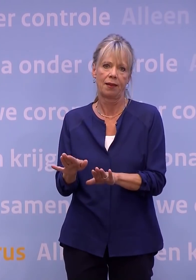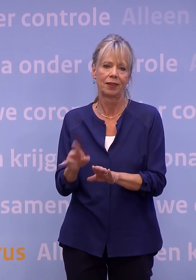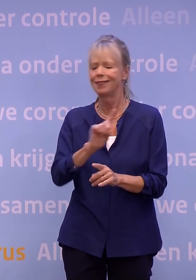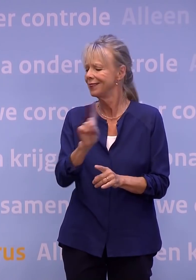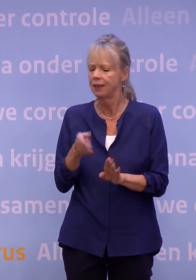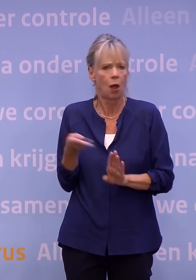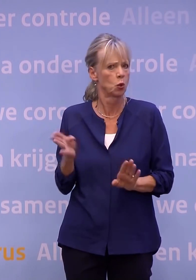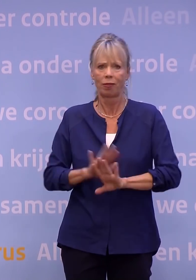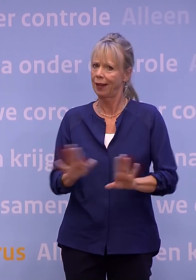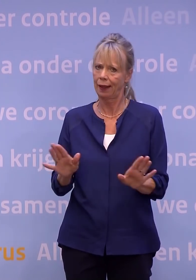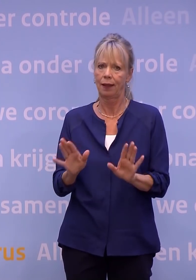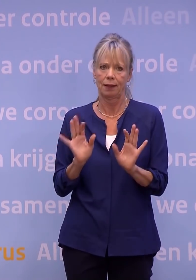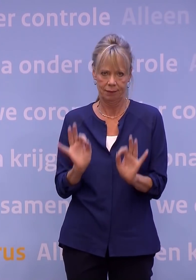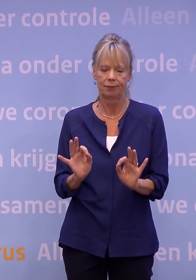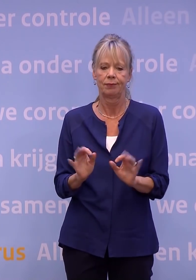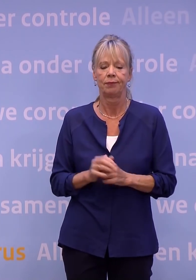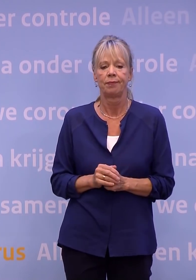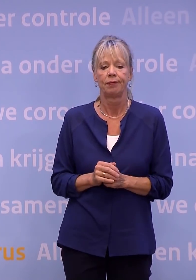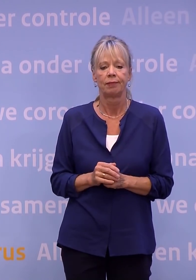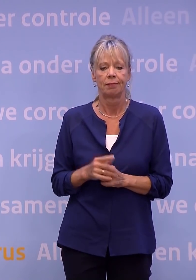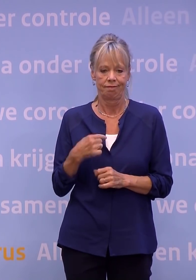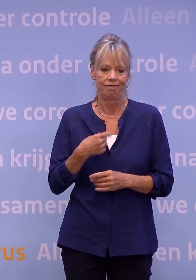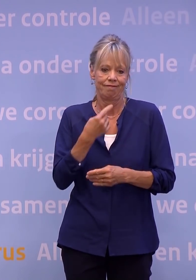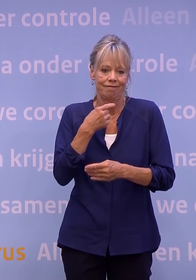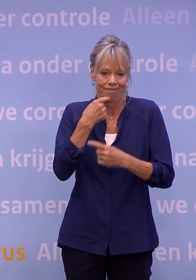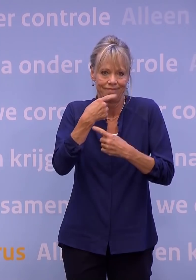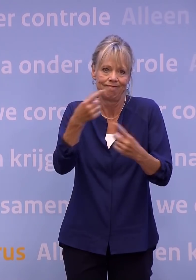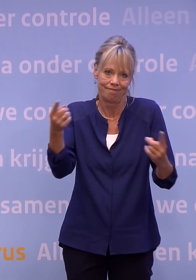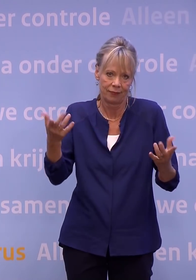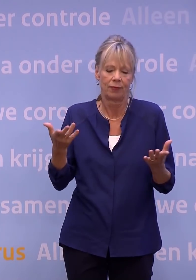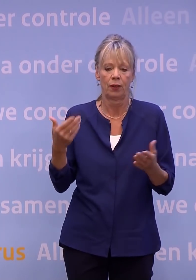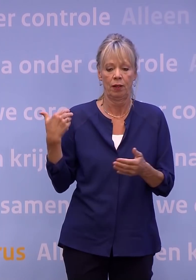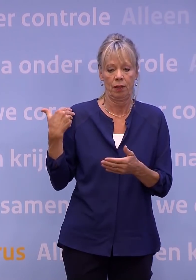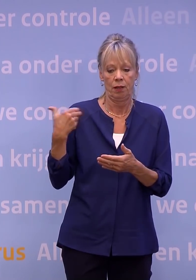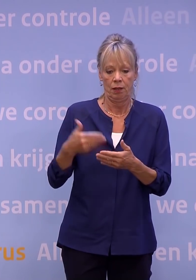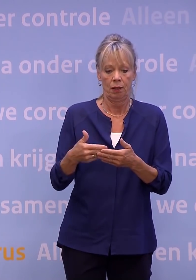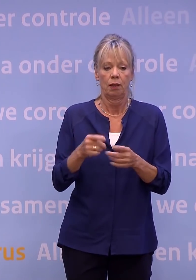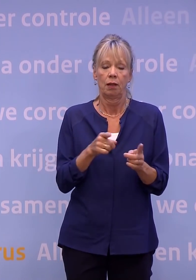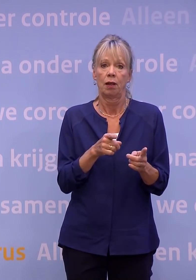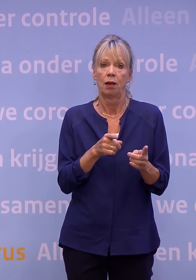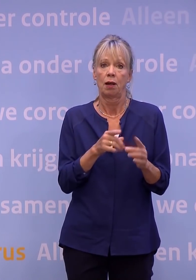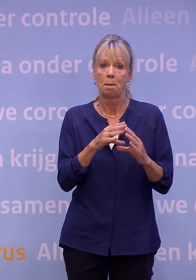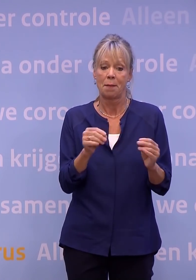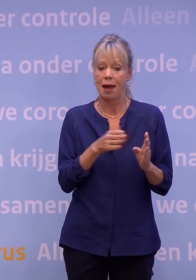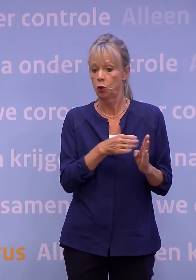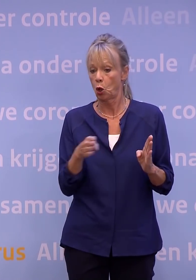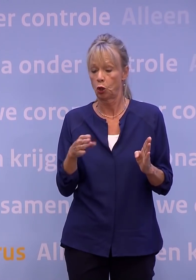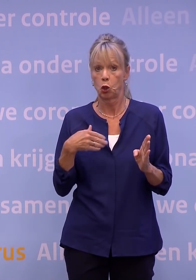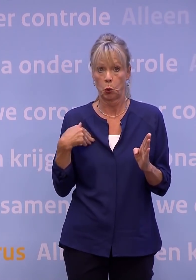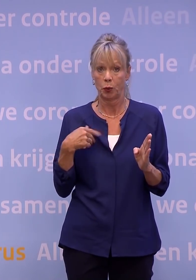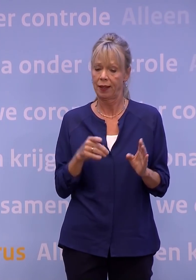Mijn boodschap vanavond komt hierop neer. We hebben tussen maart en juni laten zien dat we het virus eronder kunnen krijgen.